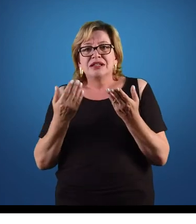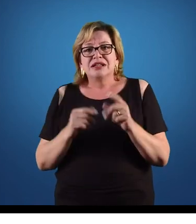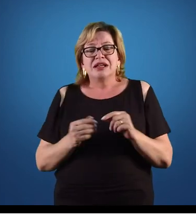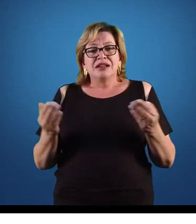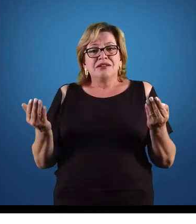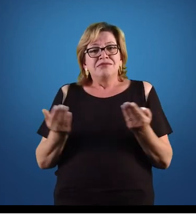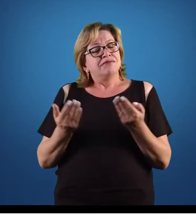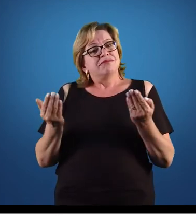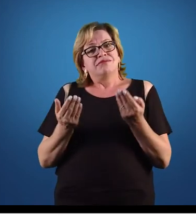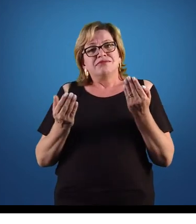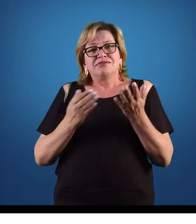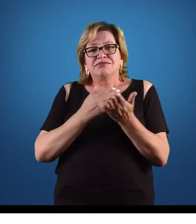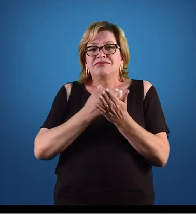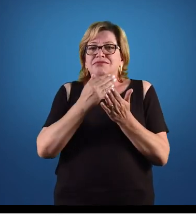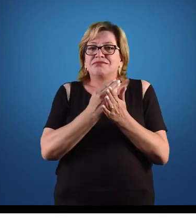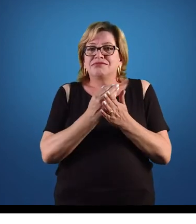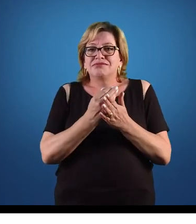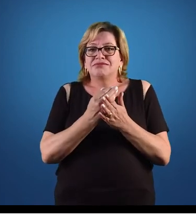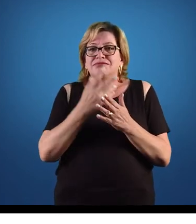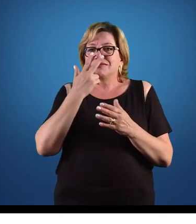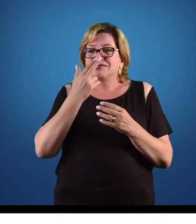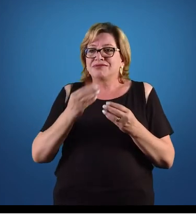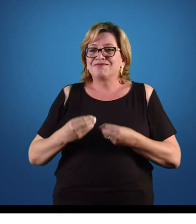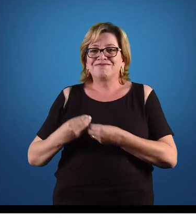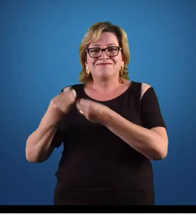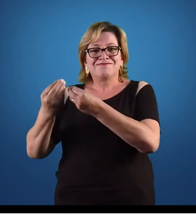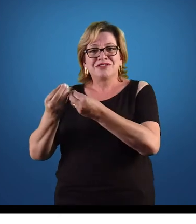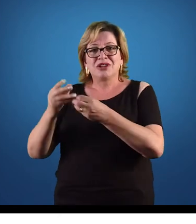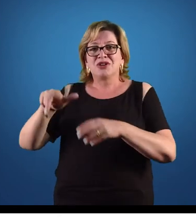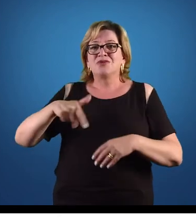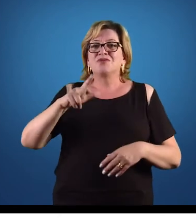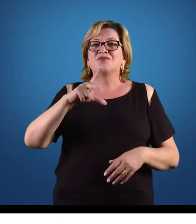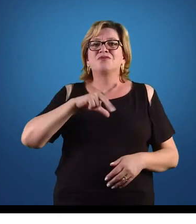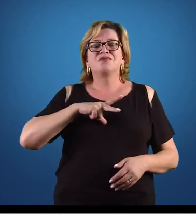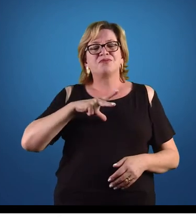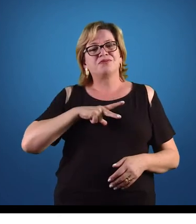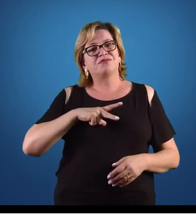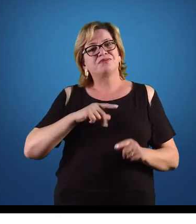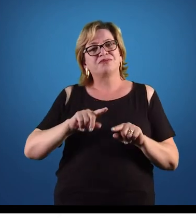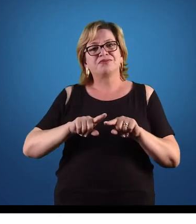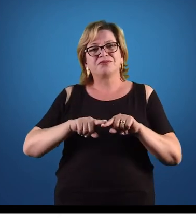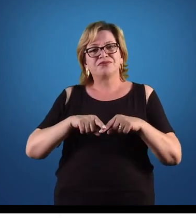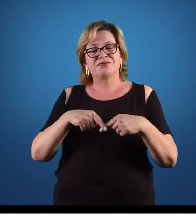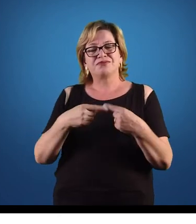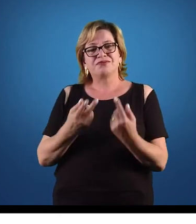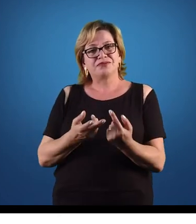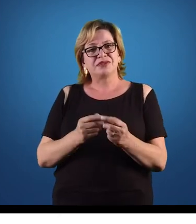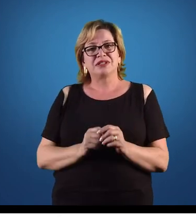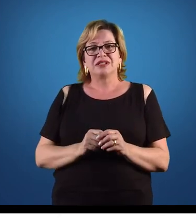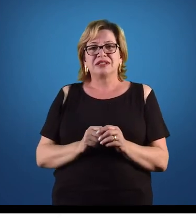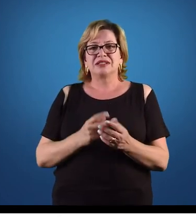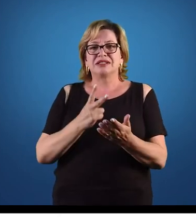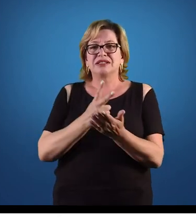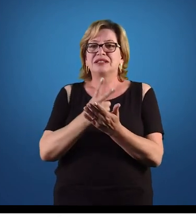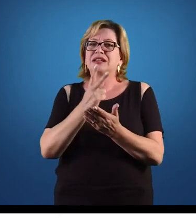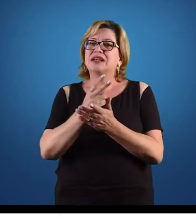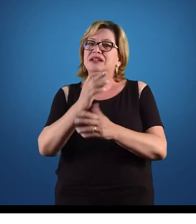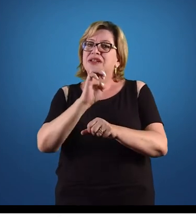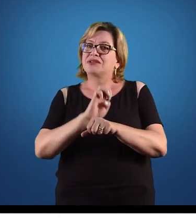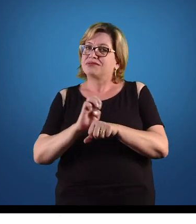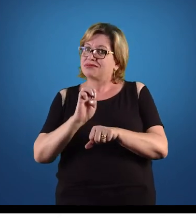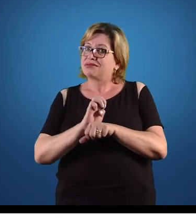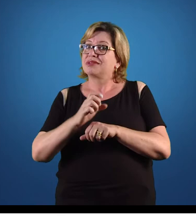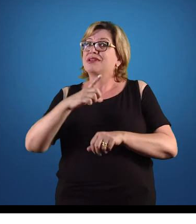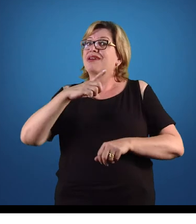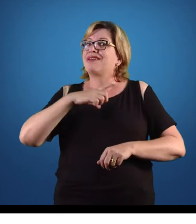passou tudo isso para a mão de terceiros. Mas, ele continuou com a função do